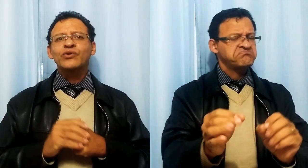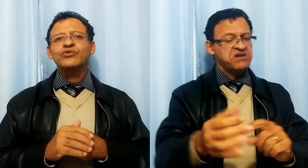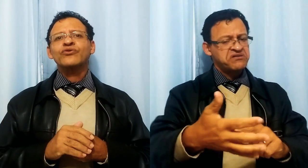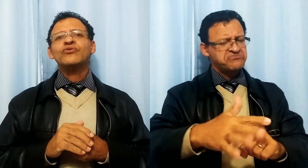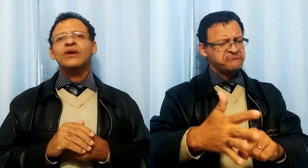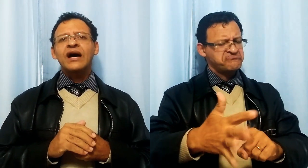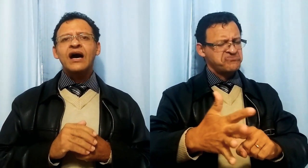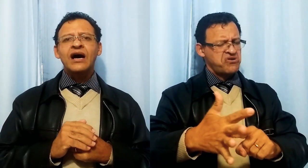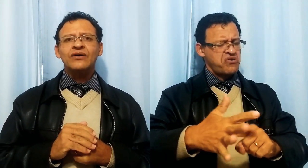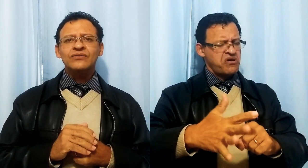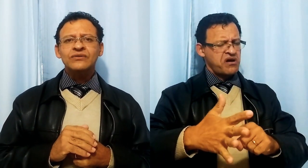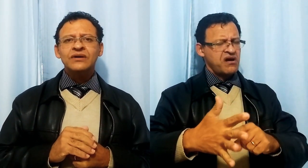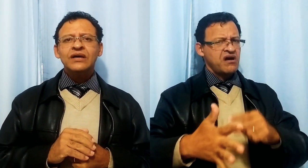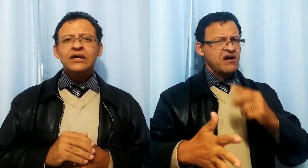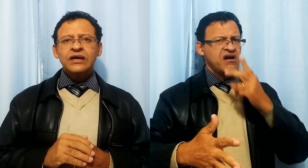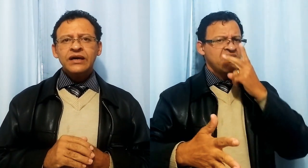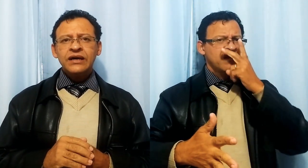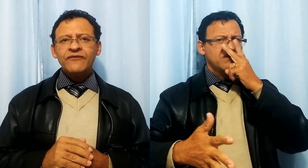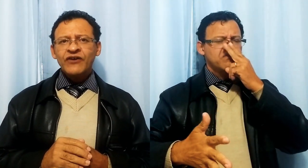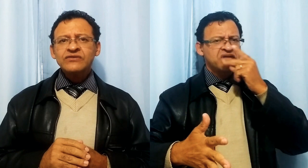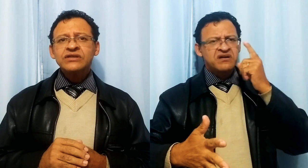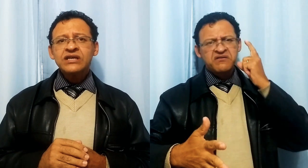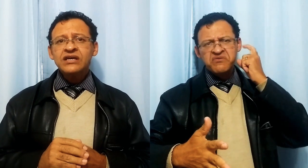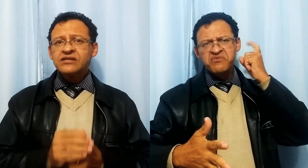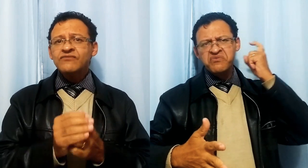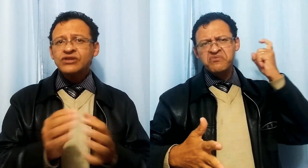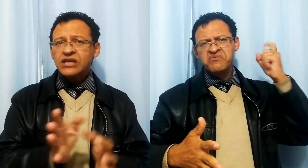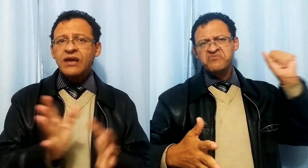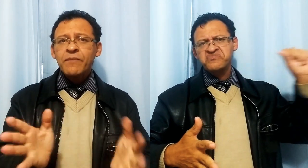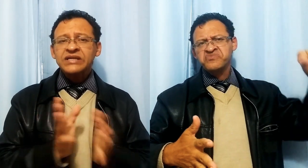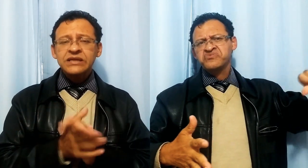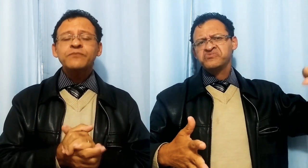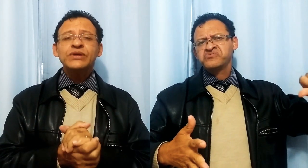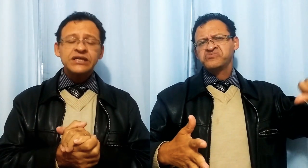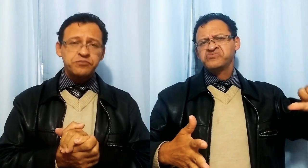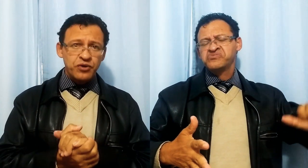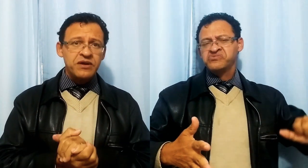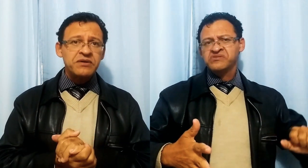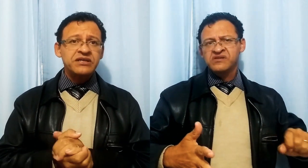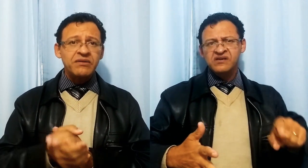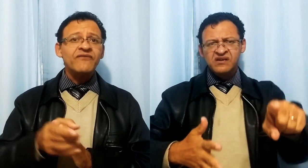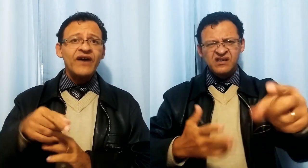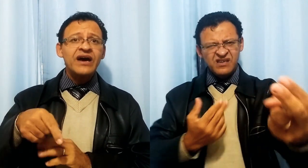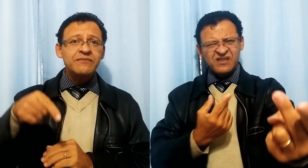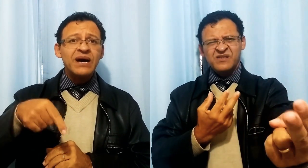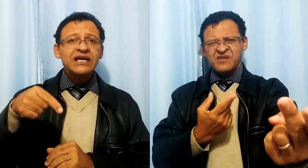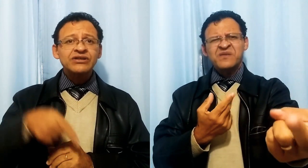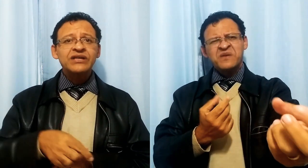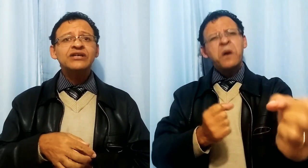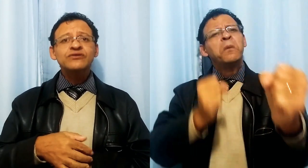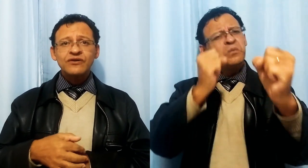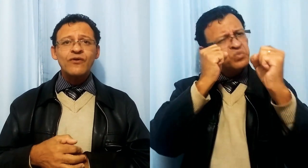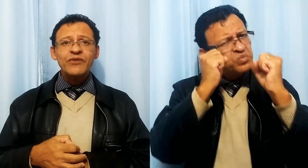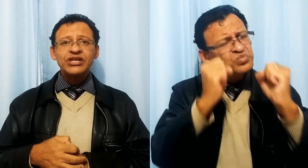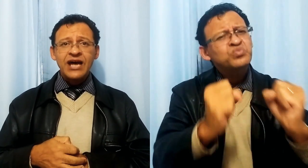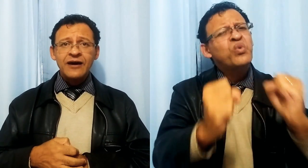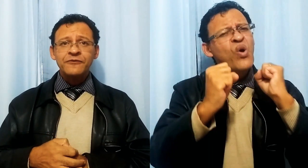motor do carro, faz o seguinte, se você está passando por esse problema também, vai embaixo aí, deixa o seu comentário,